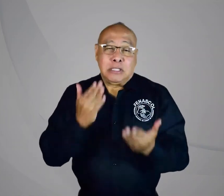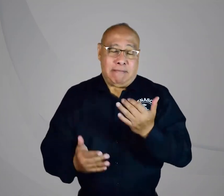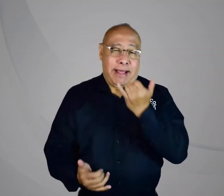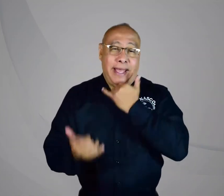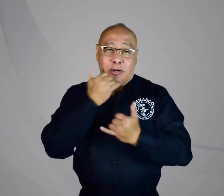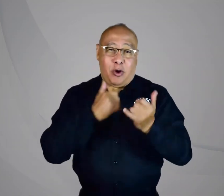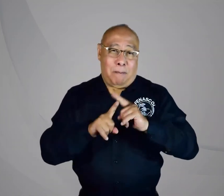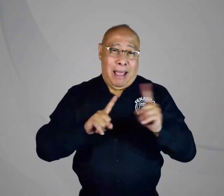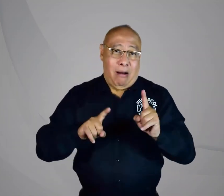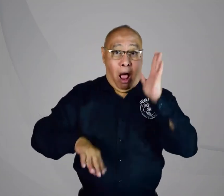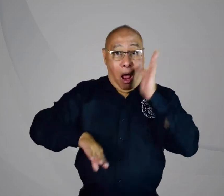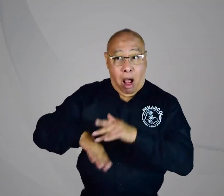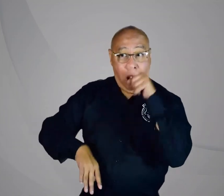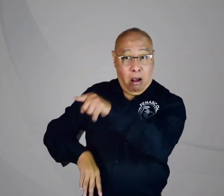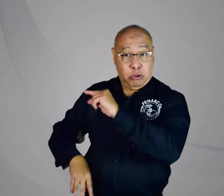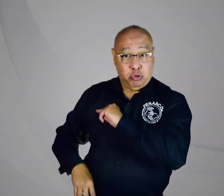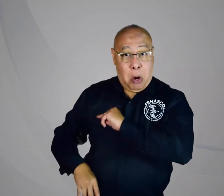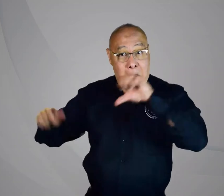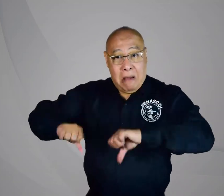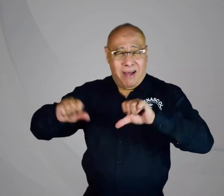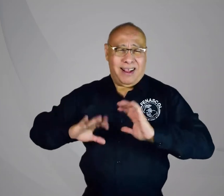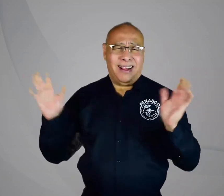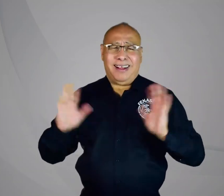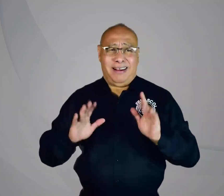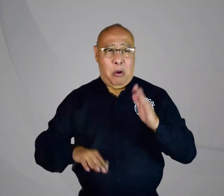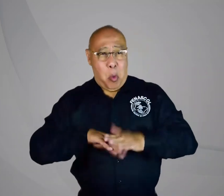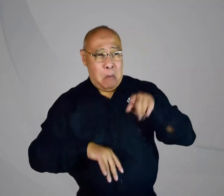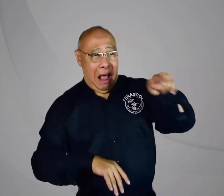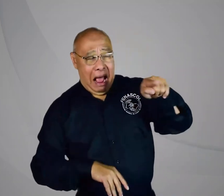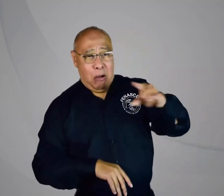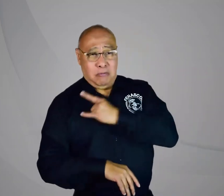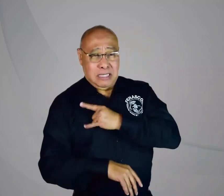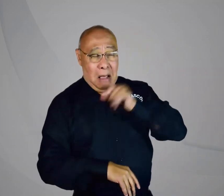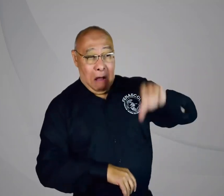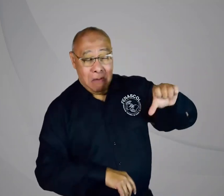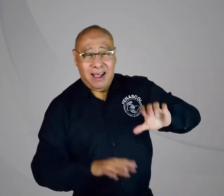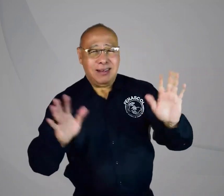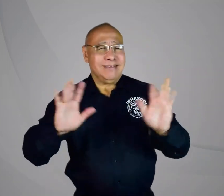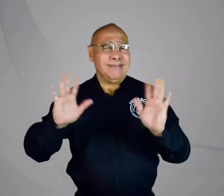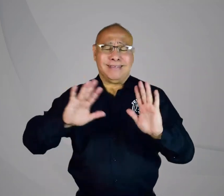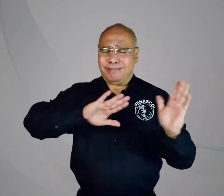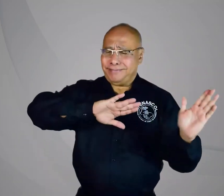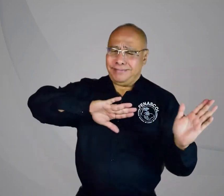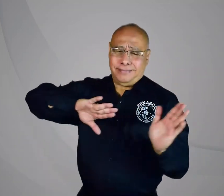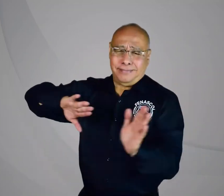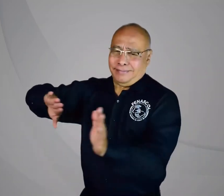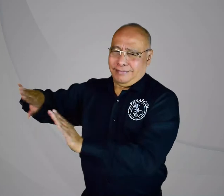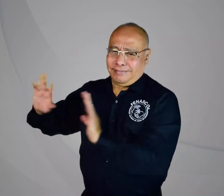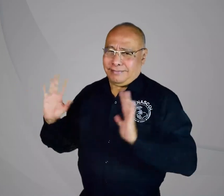auditiva. Y por eso, posiblemente, tuvieron errores al enviar esas notificaciones. Y no estamos culpando ni a la